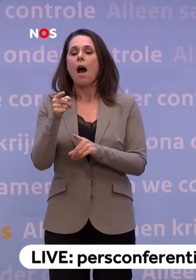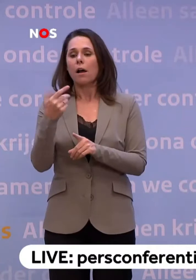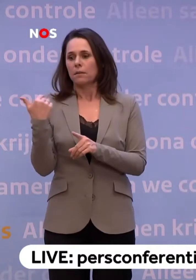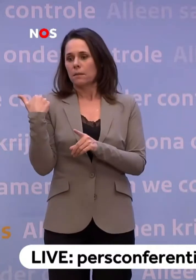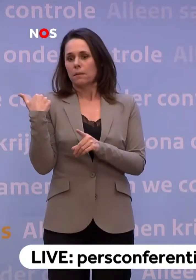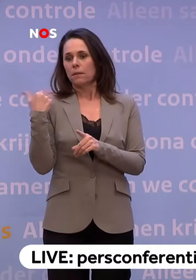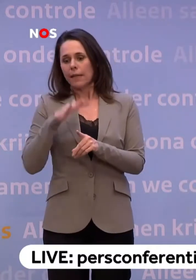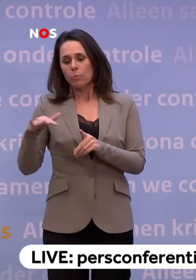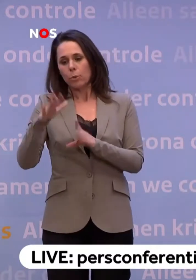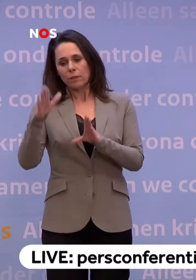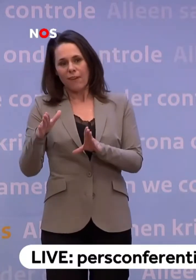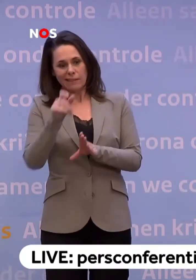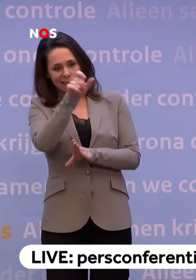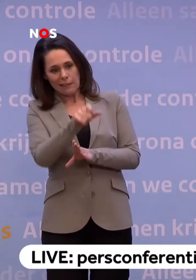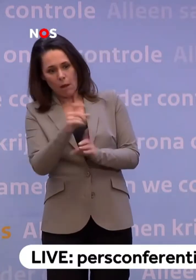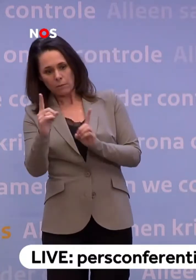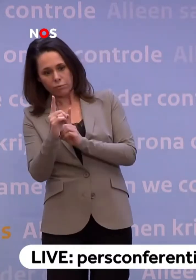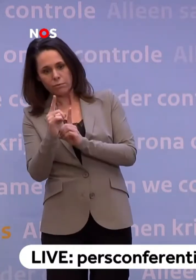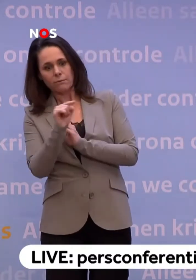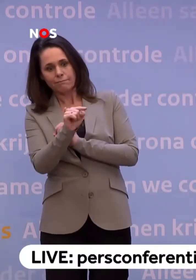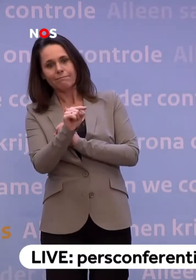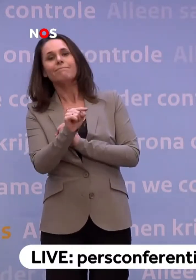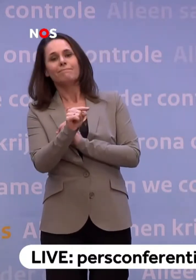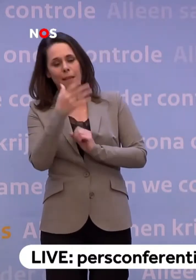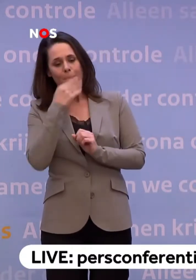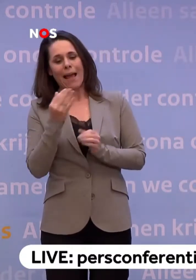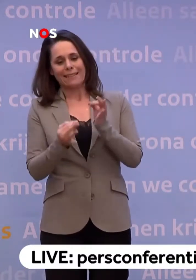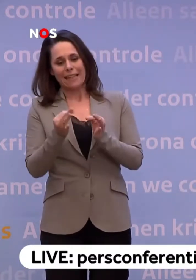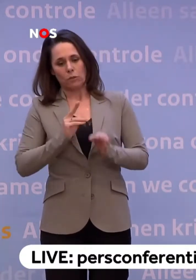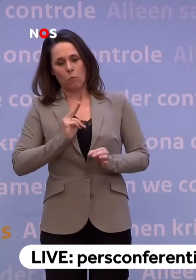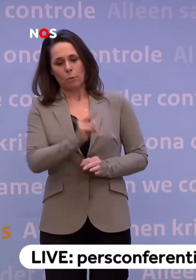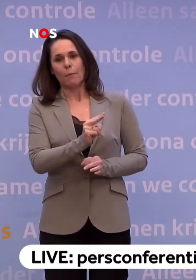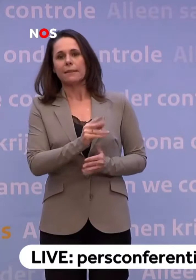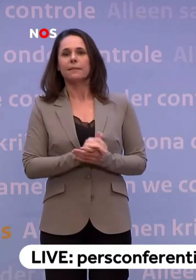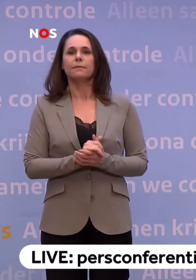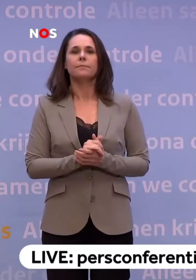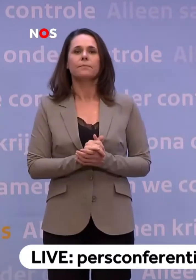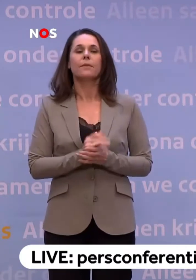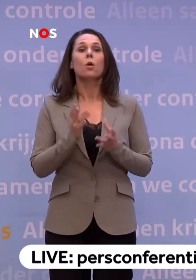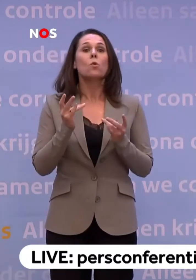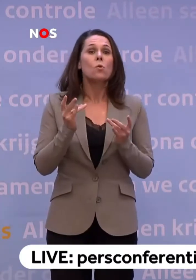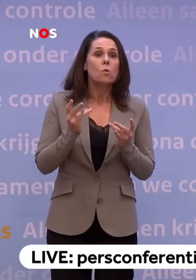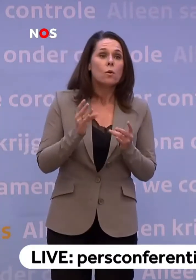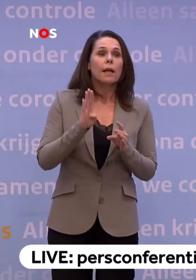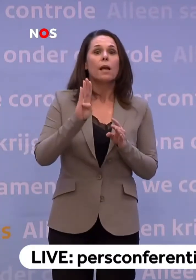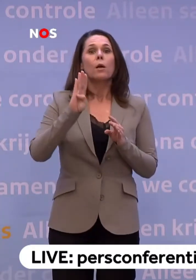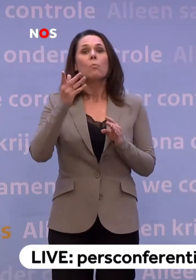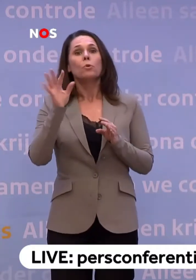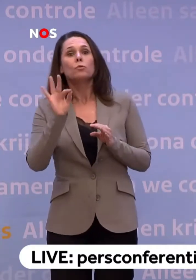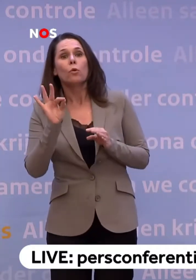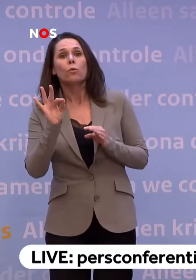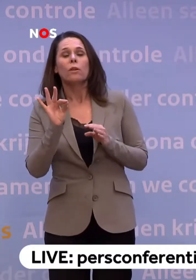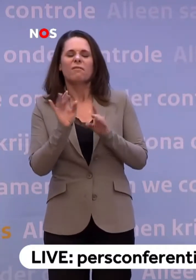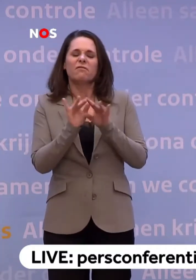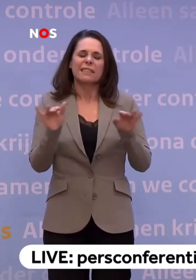iemand die nu na testen besmet blijkt te zijn. Nou, dat functioneert onder andere met Bluetooth. Er zijn verschillende technieken waarop dat